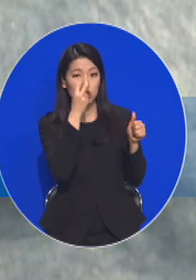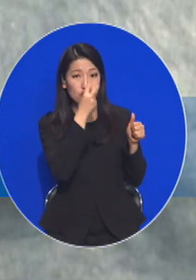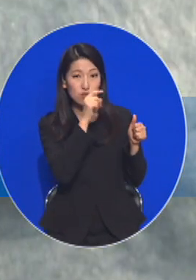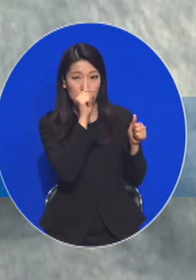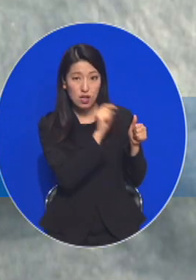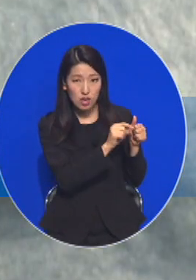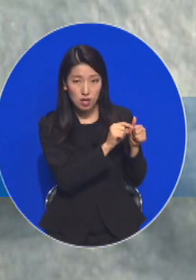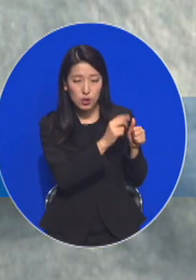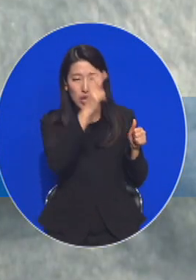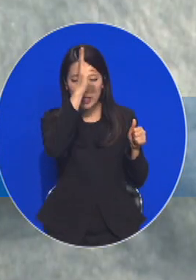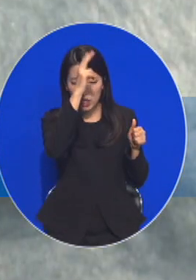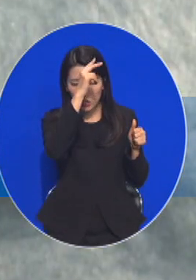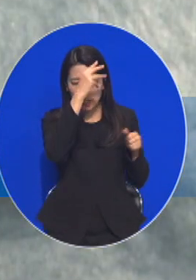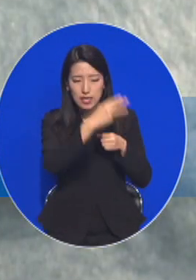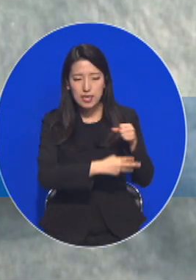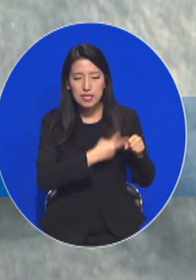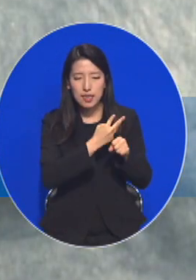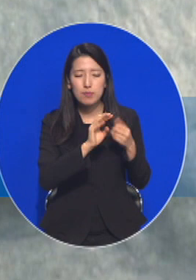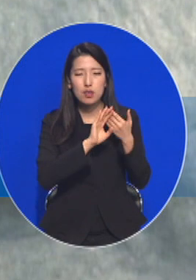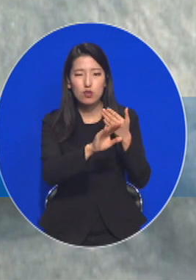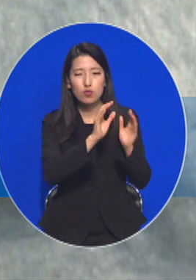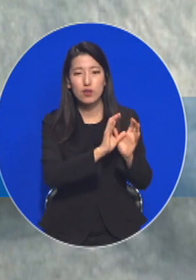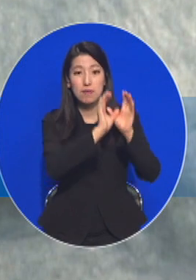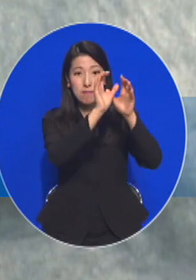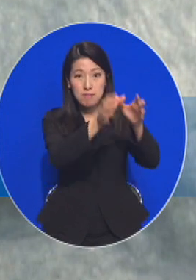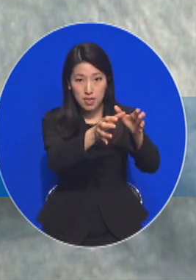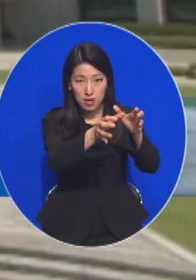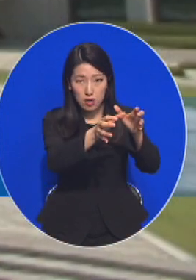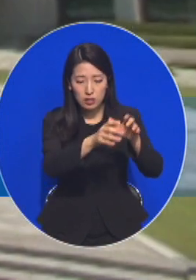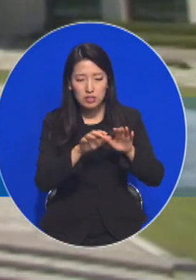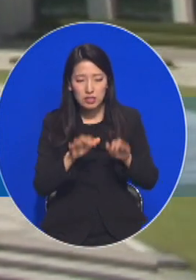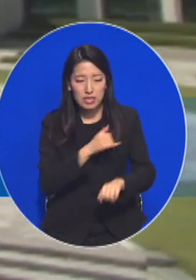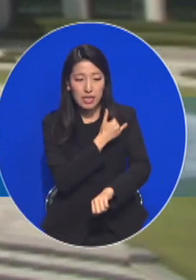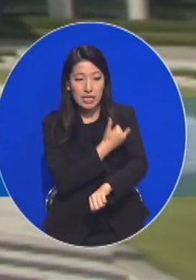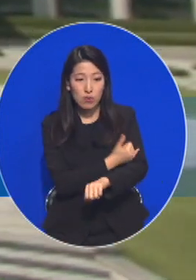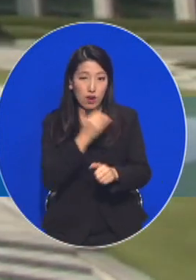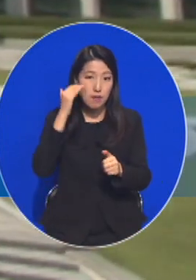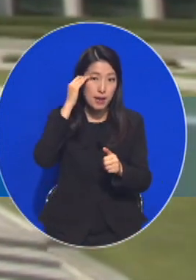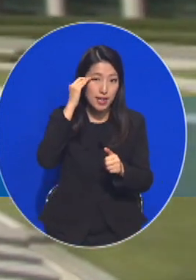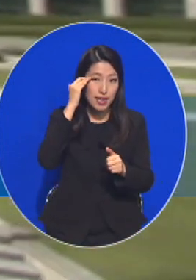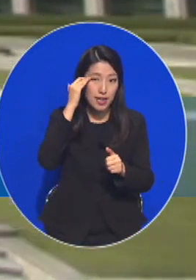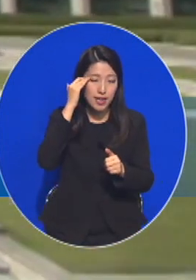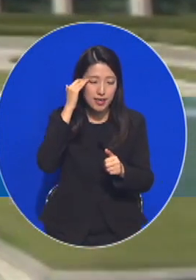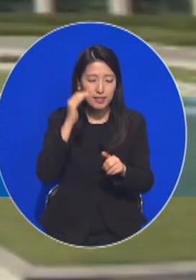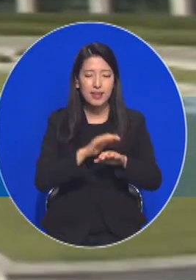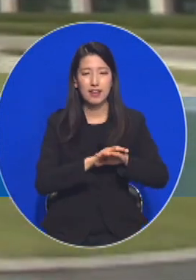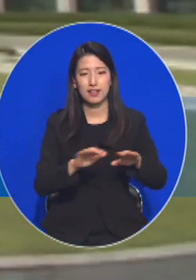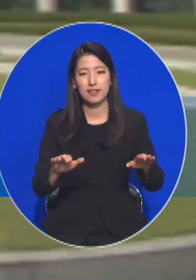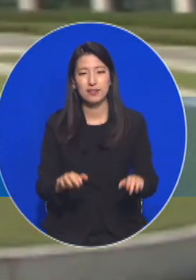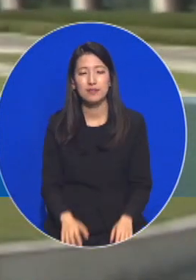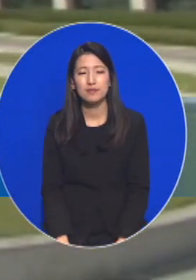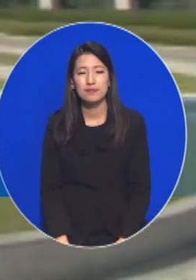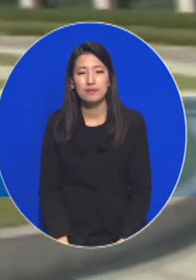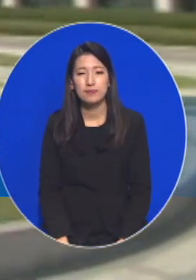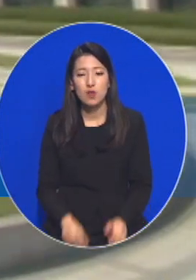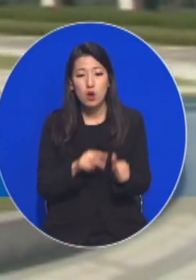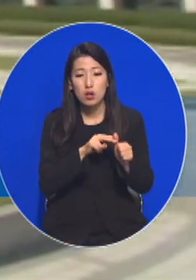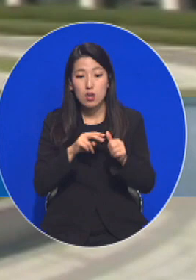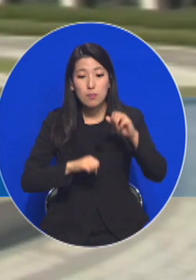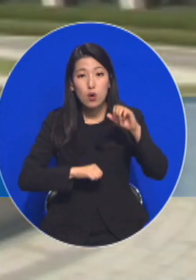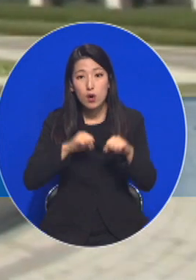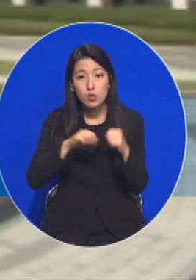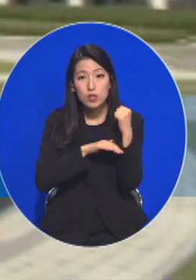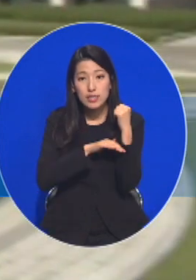대원칙을 실현해 인권침해 소지를 없앴다고 밝혔습니다. 또 징보수행 기준인 정보활동 기본